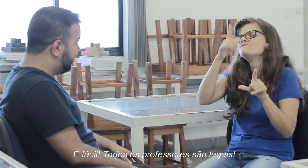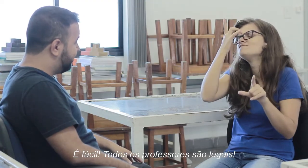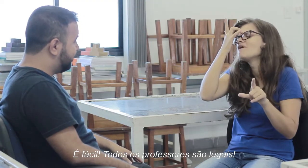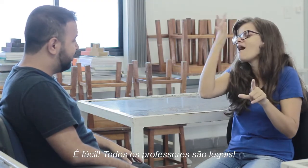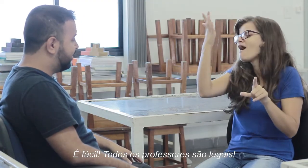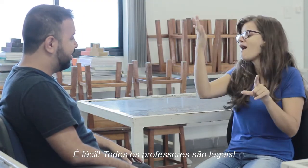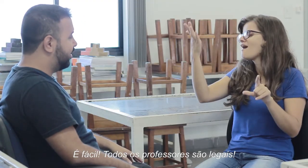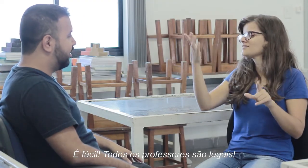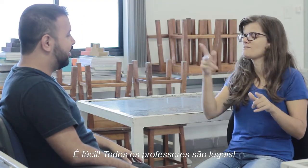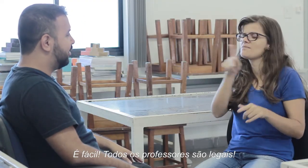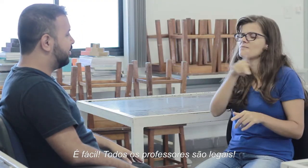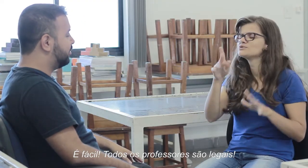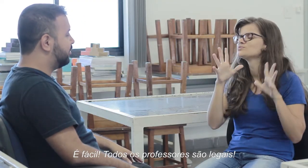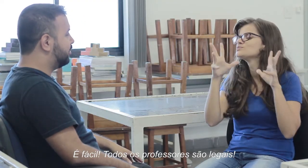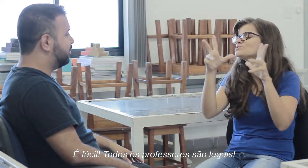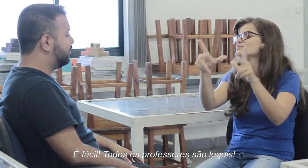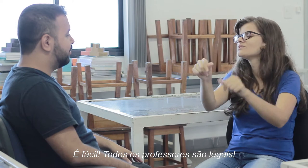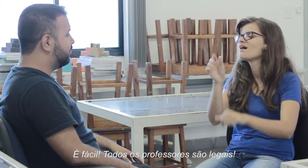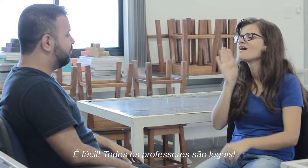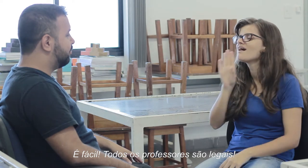fácil. Todos os professores são legais.